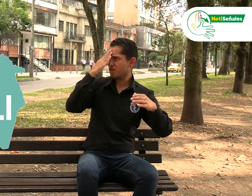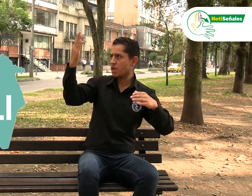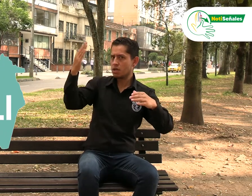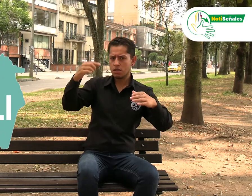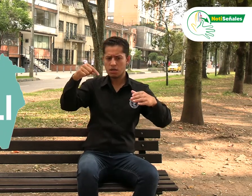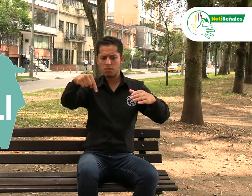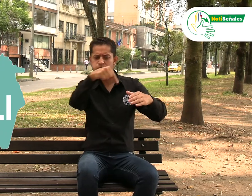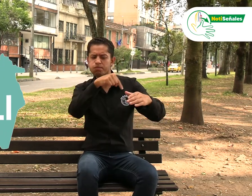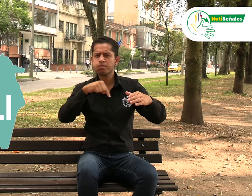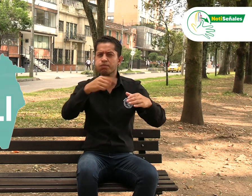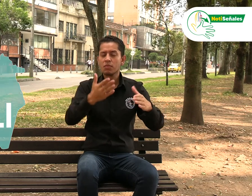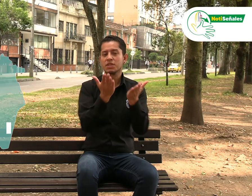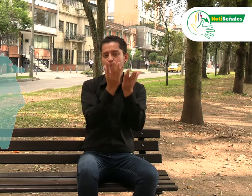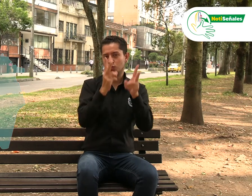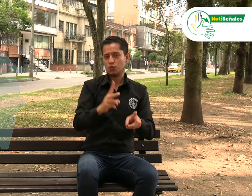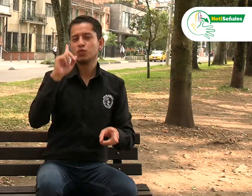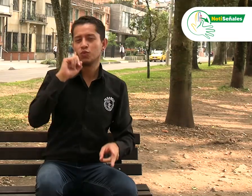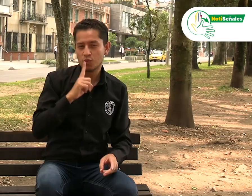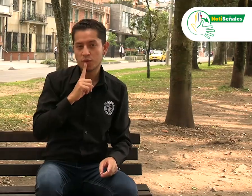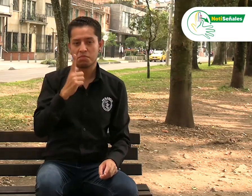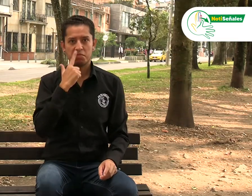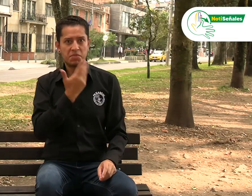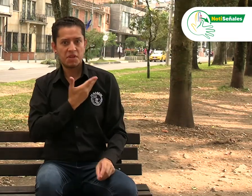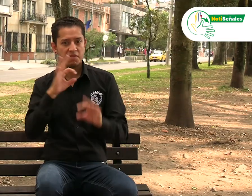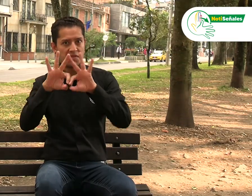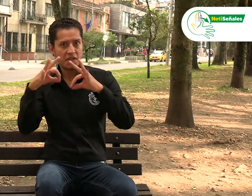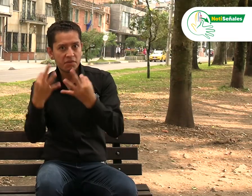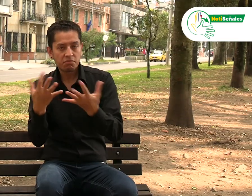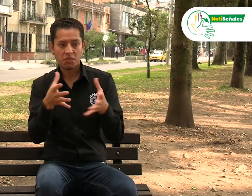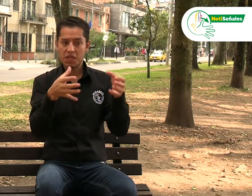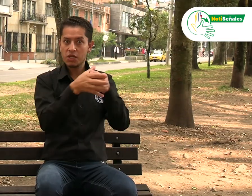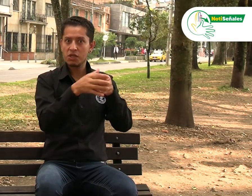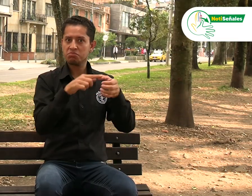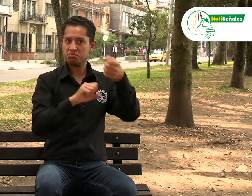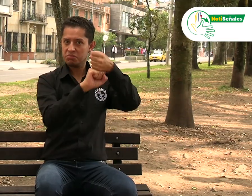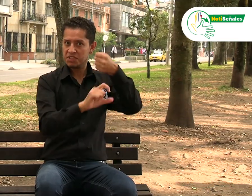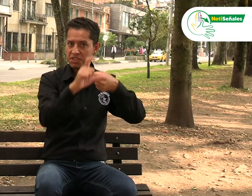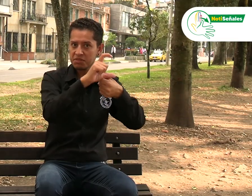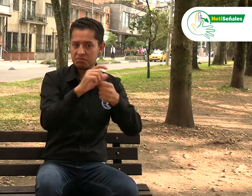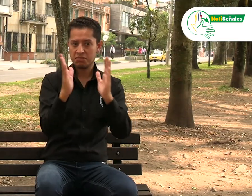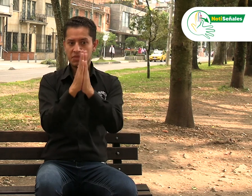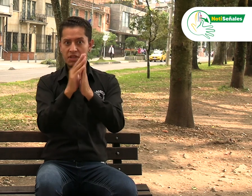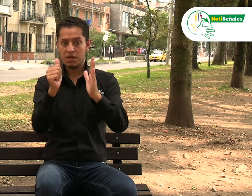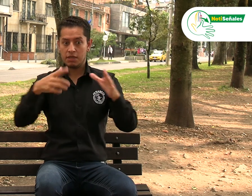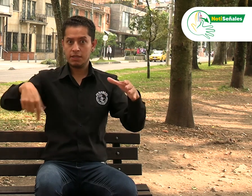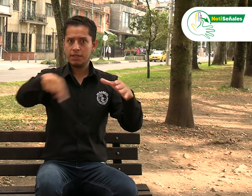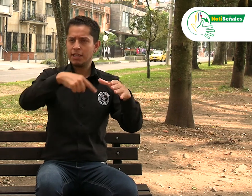integrantes de Azor Val y Azor Cali, estuvieron frente a la Secretaría de Educación. Esta movilización se hizo